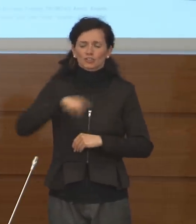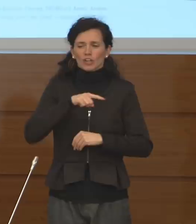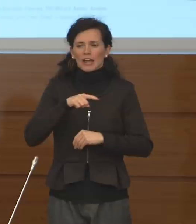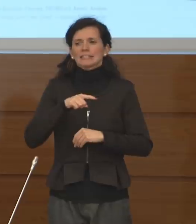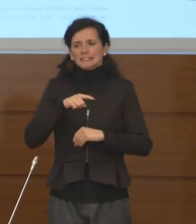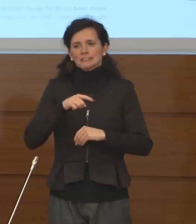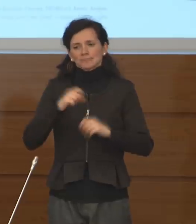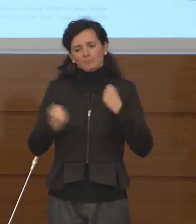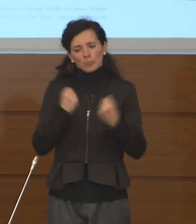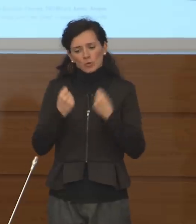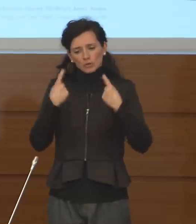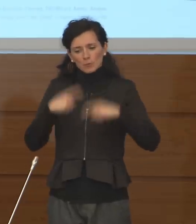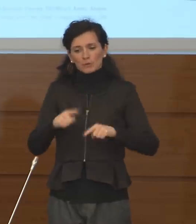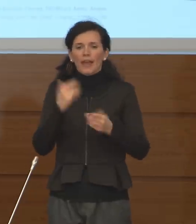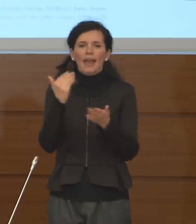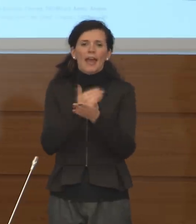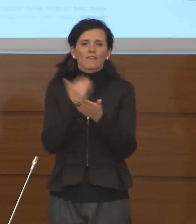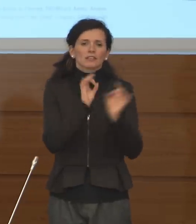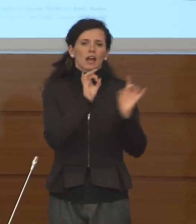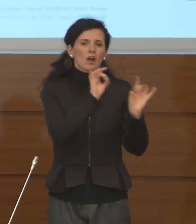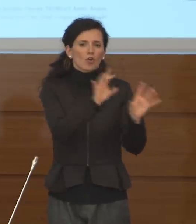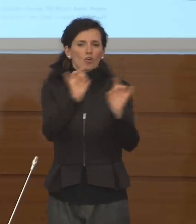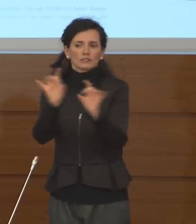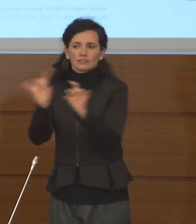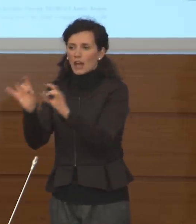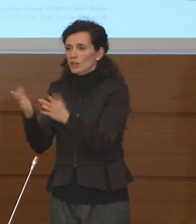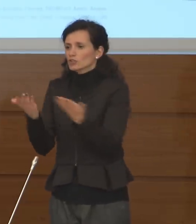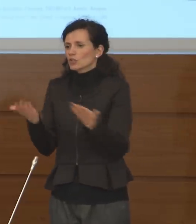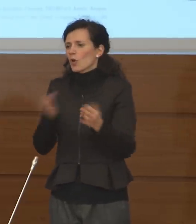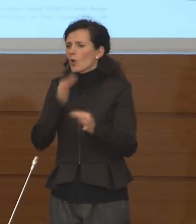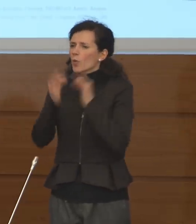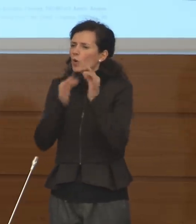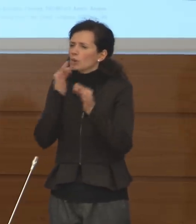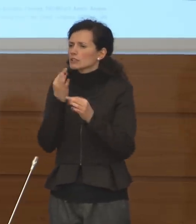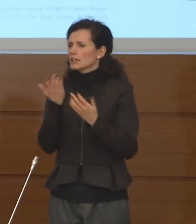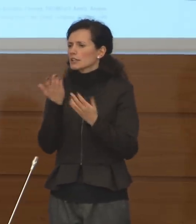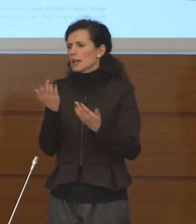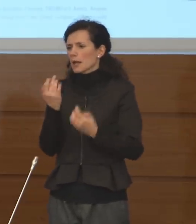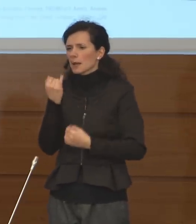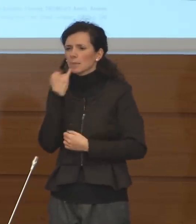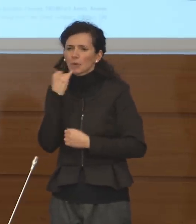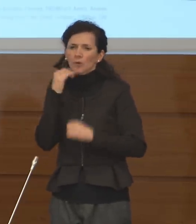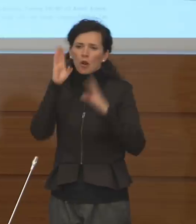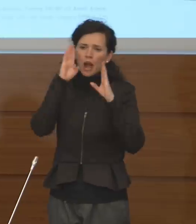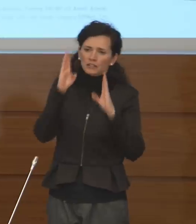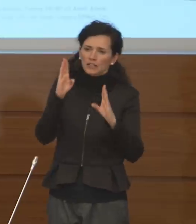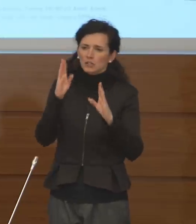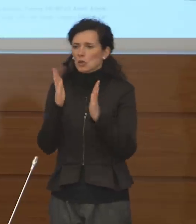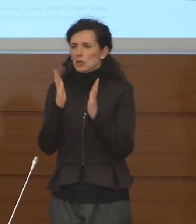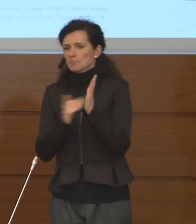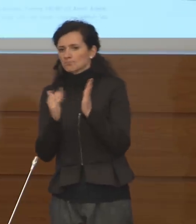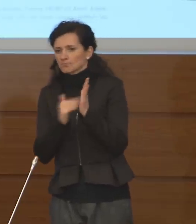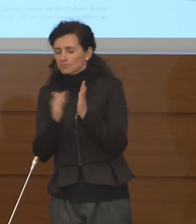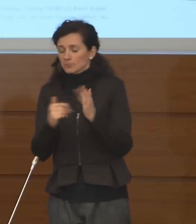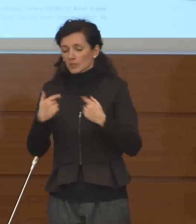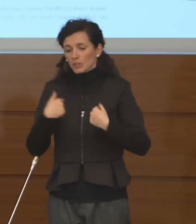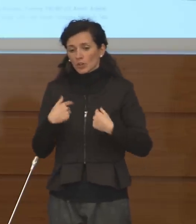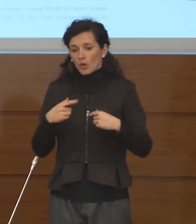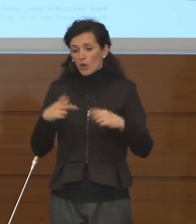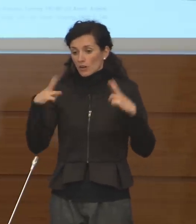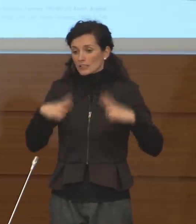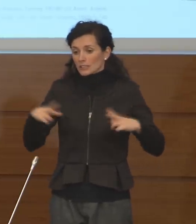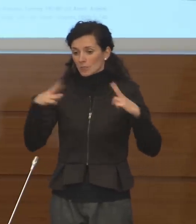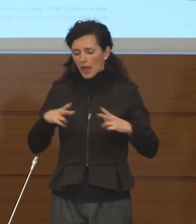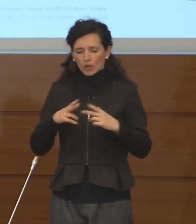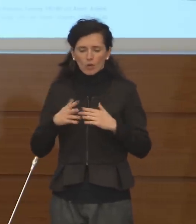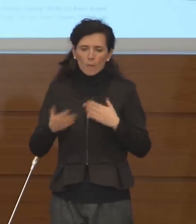di evitare il contagio e quindi un minimo di cautele. Mi auguro che presto e sono convinto che